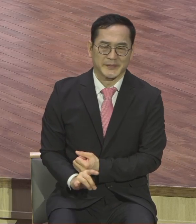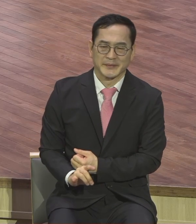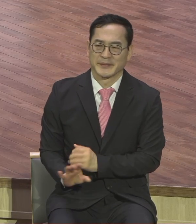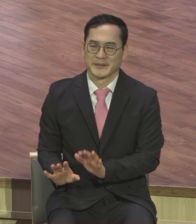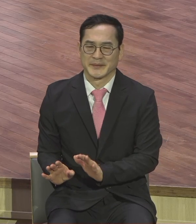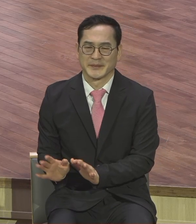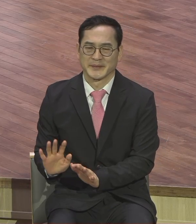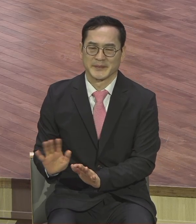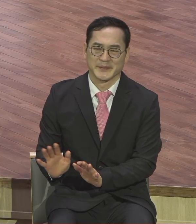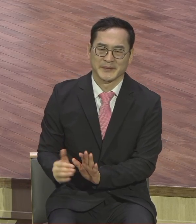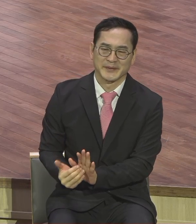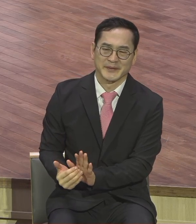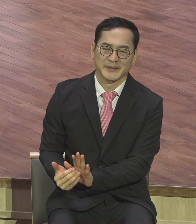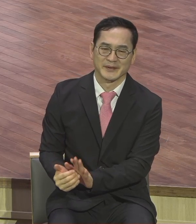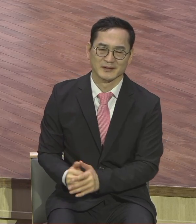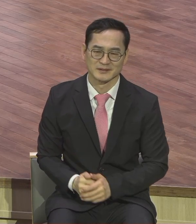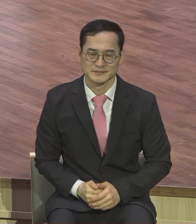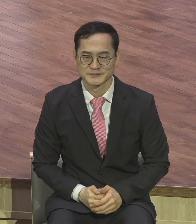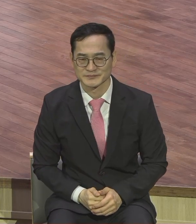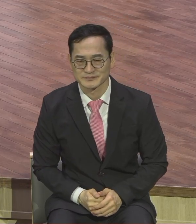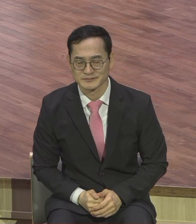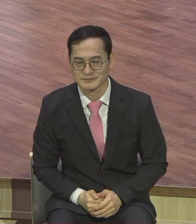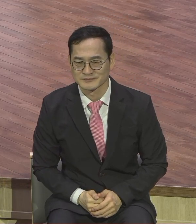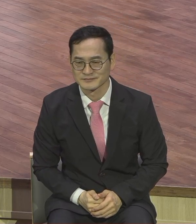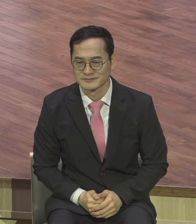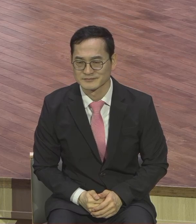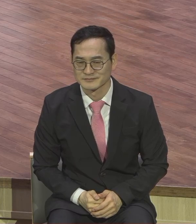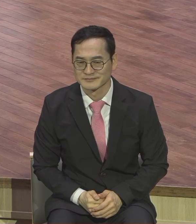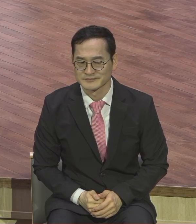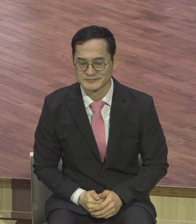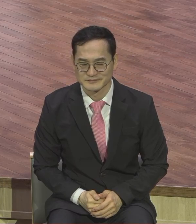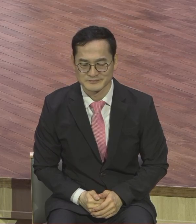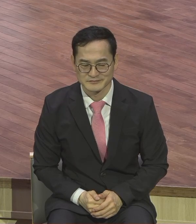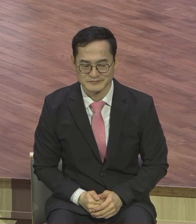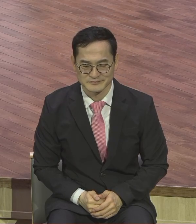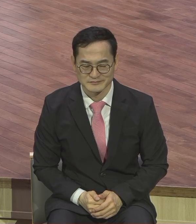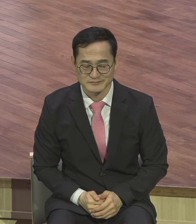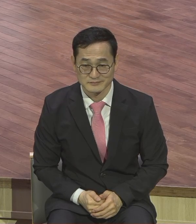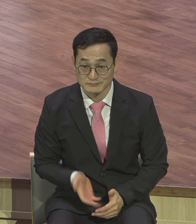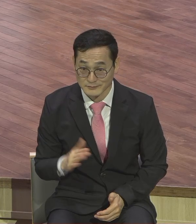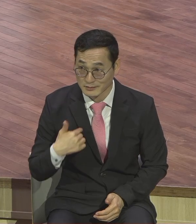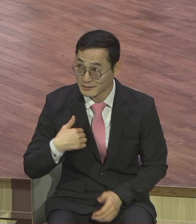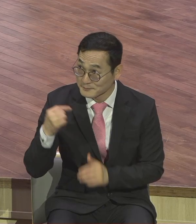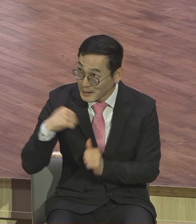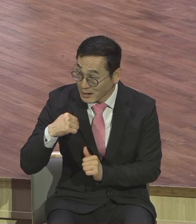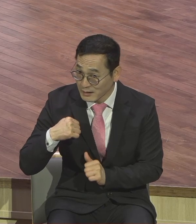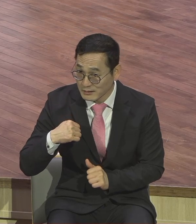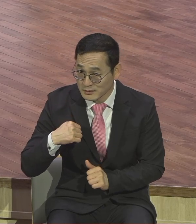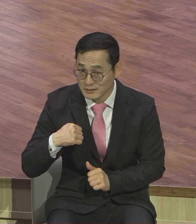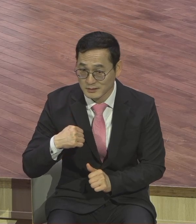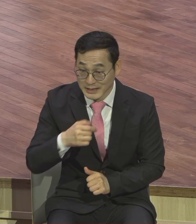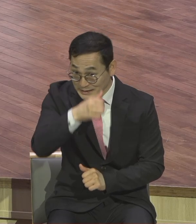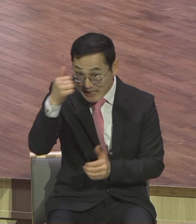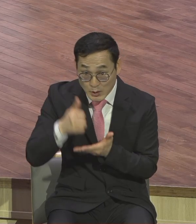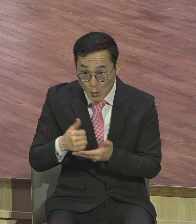가라는 게 알 수준 같지 그치 가라고 했지 목회도 안 해보고 신학교를 당기는데